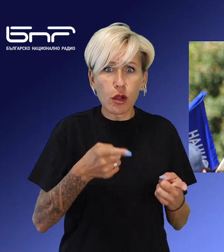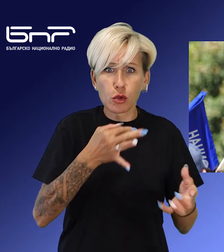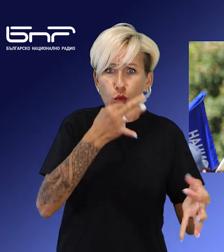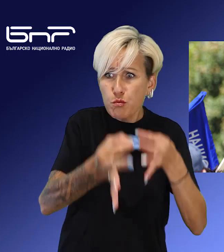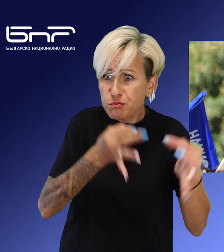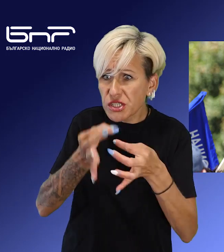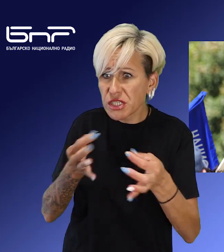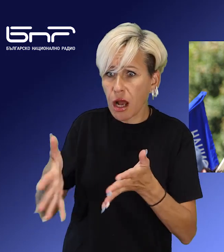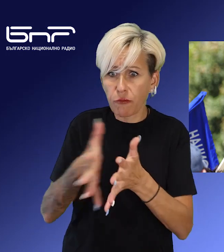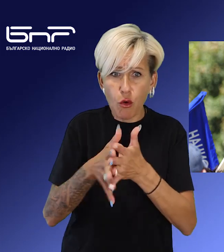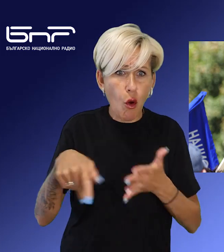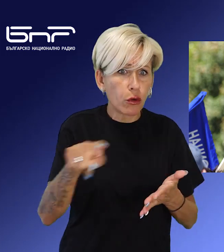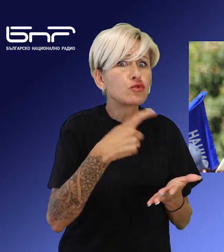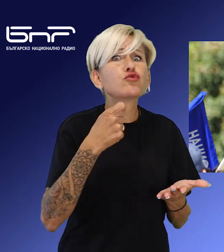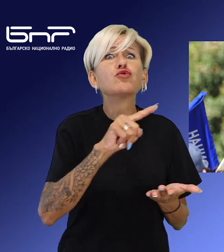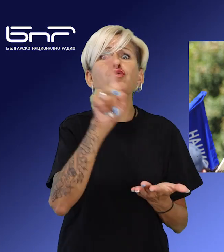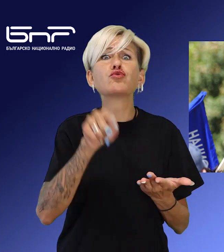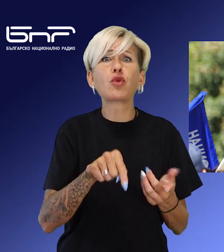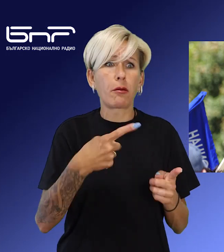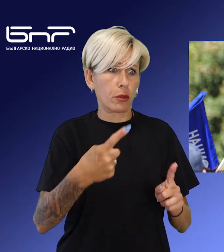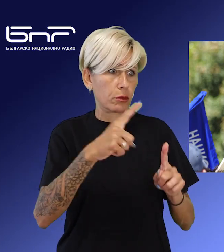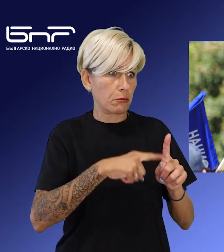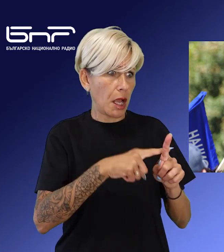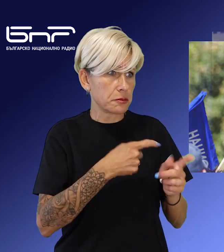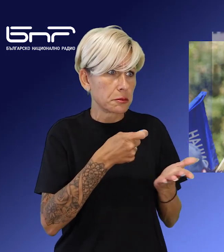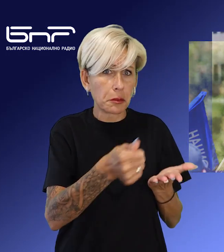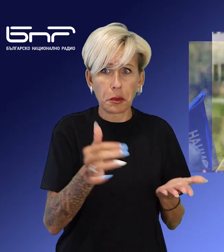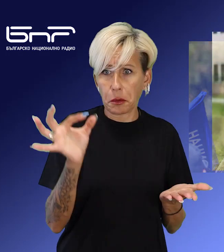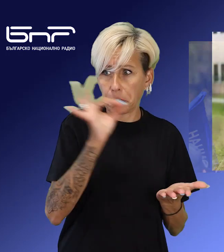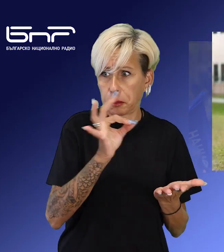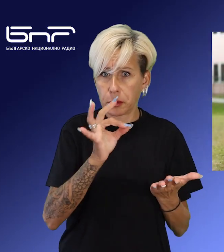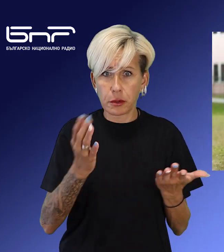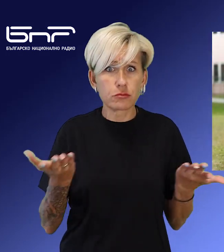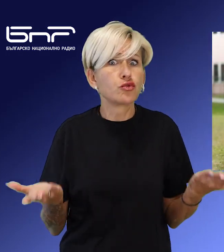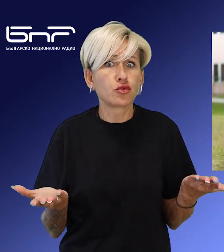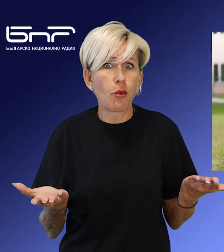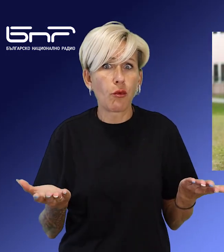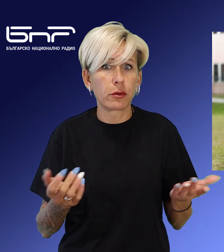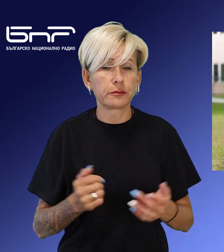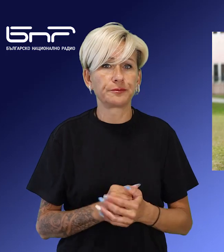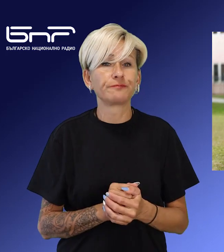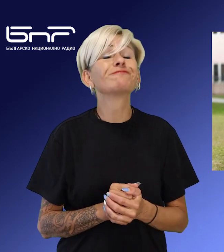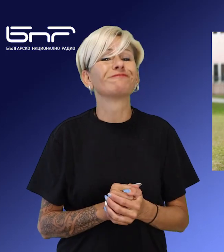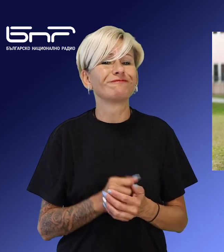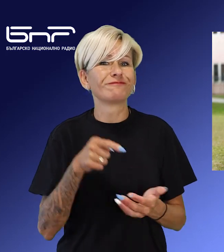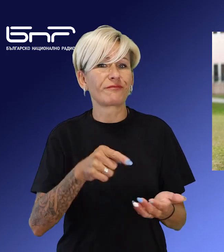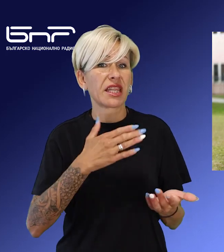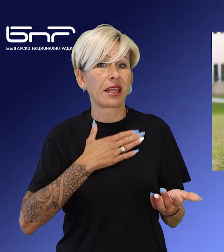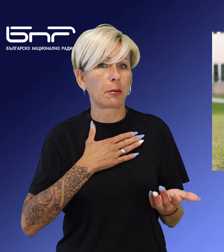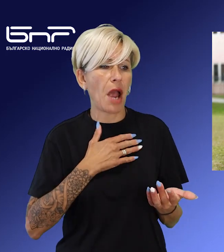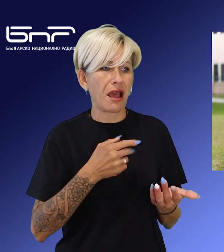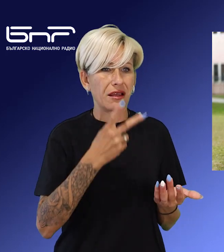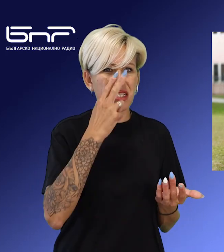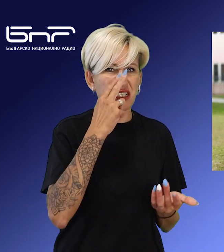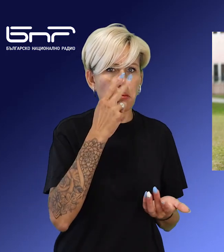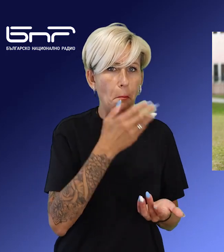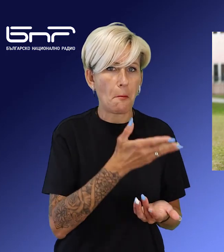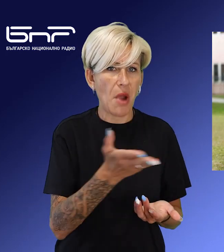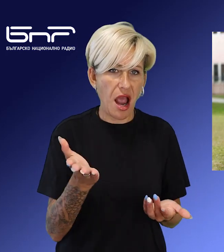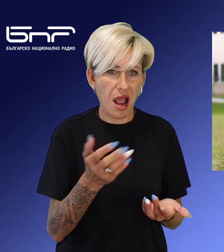тези хора, защо при едно този месец във фишовете ги няма парите? Схема за измами, свързани с предоставянето на помощни средства за хора